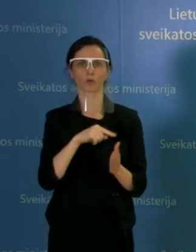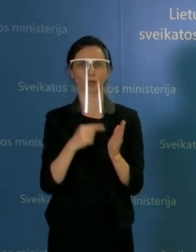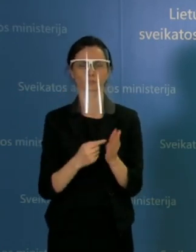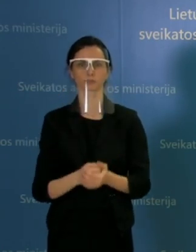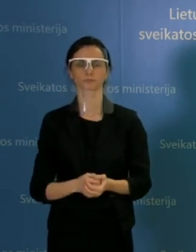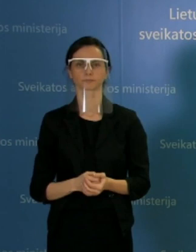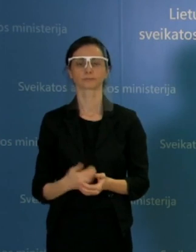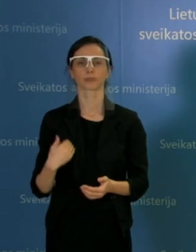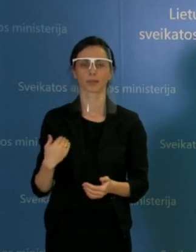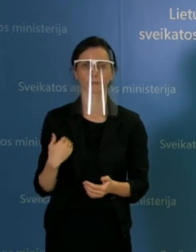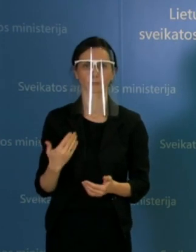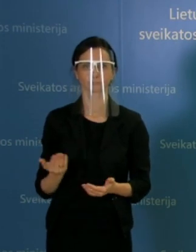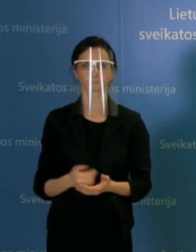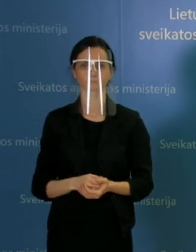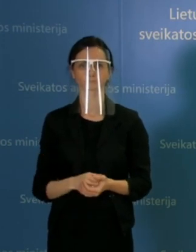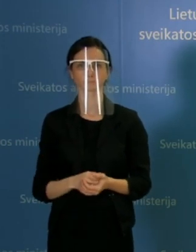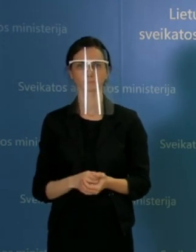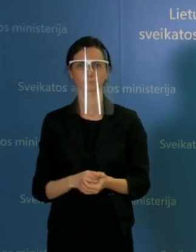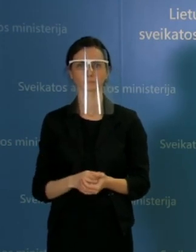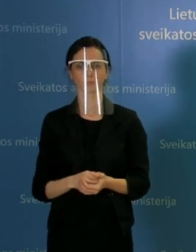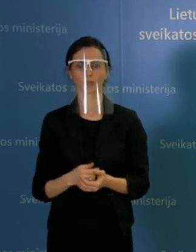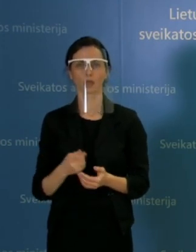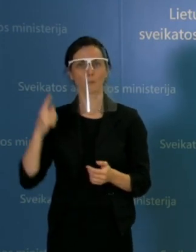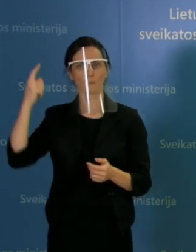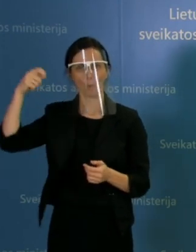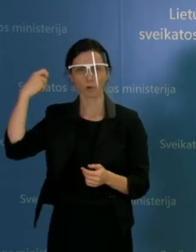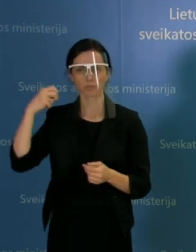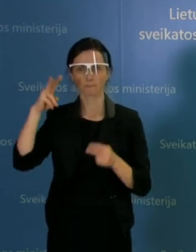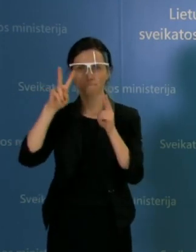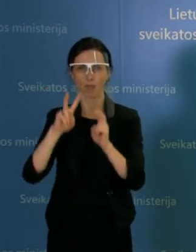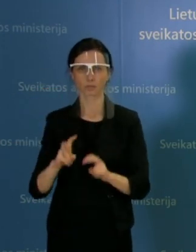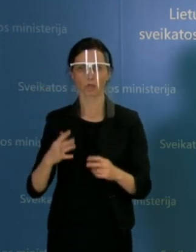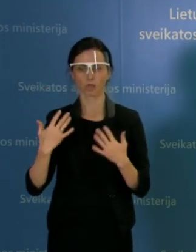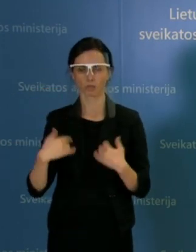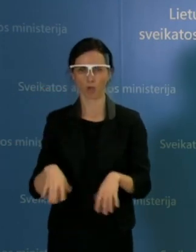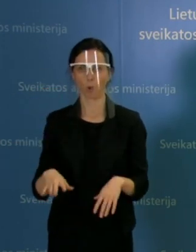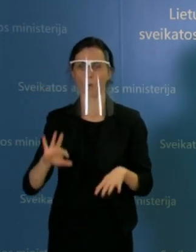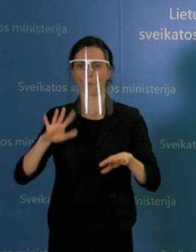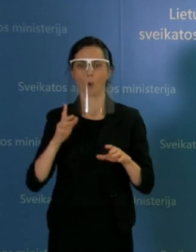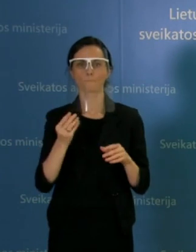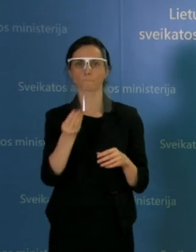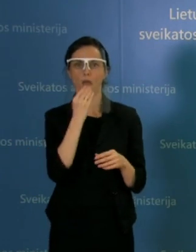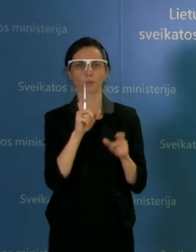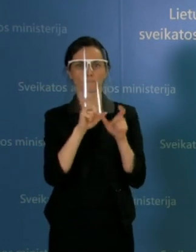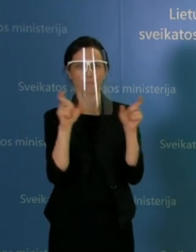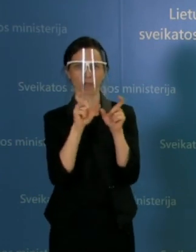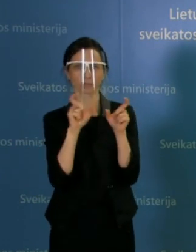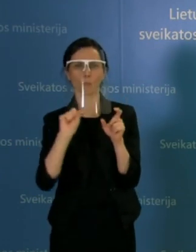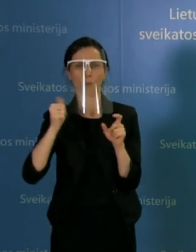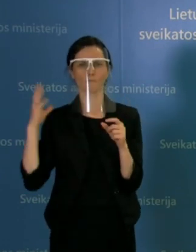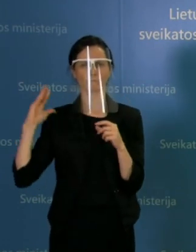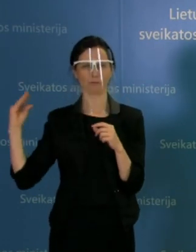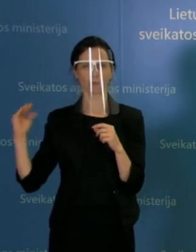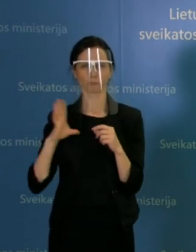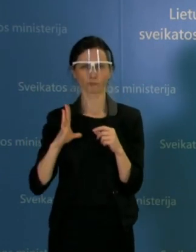Labadiena, turiu tokį klausimą, mokslininkai yra paskaičiavę, kad žmonės į maisto prekių parduotuvės pavasarį per pirmąjį karantiną